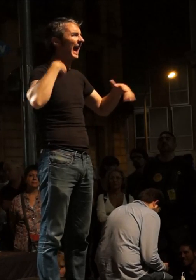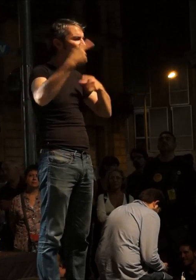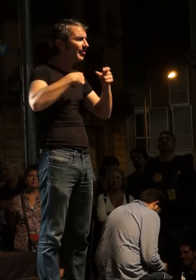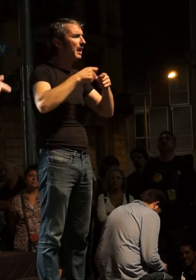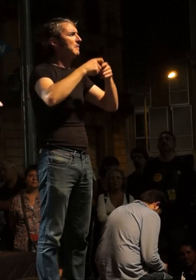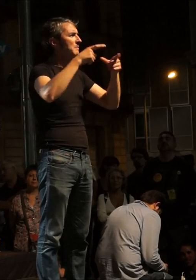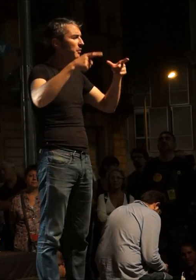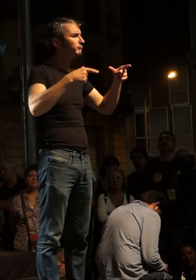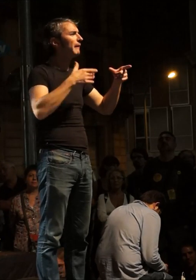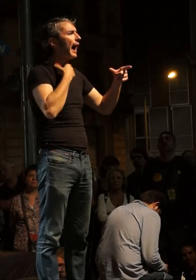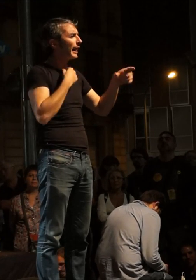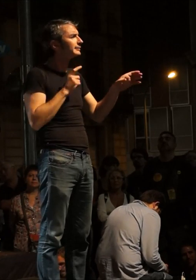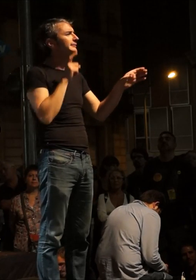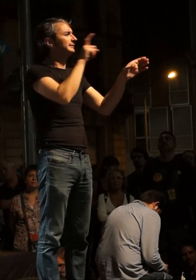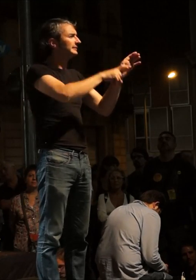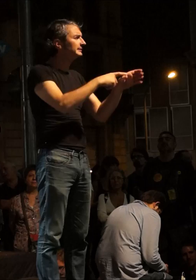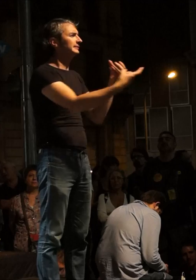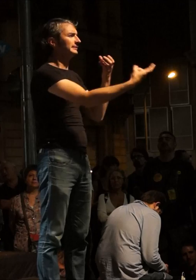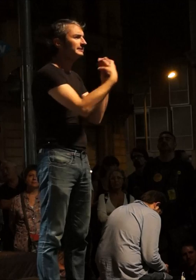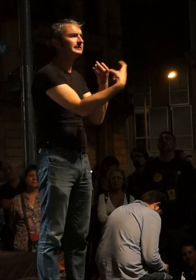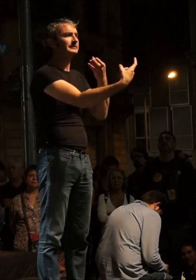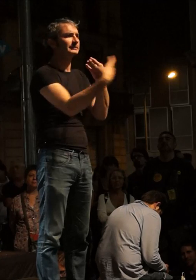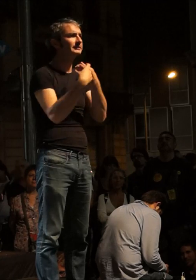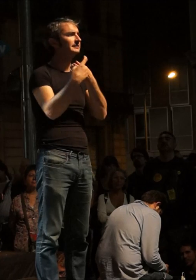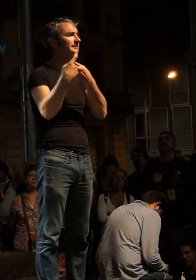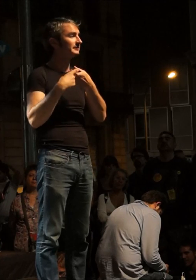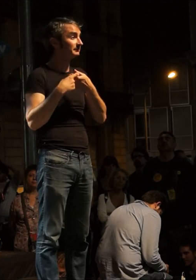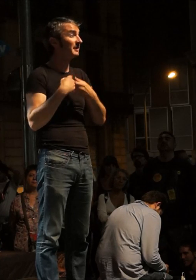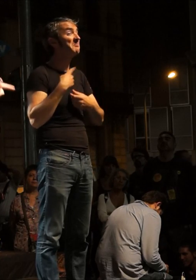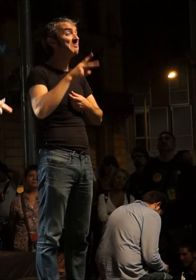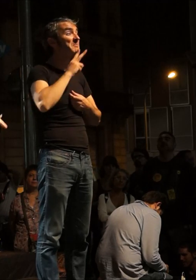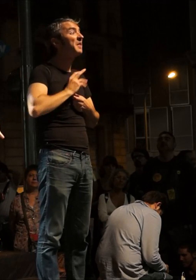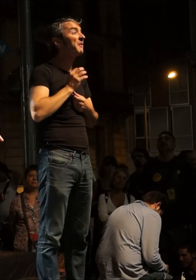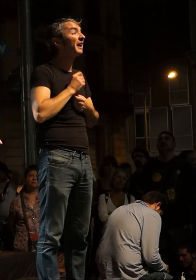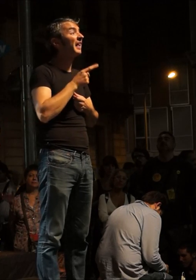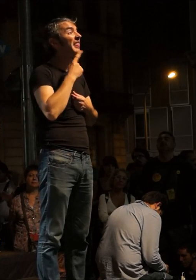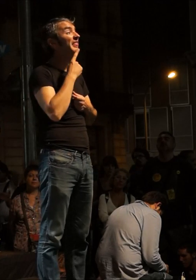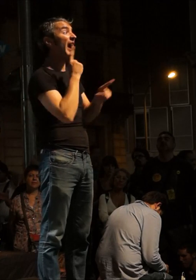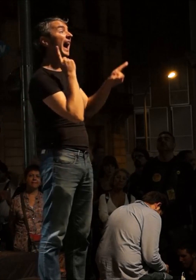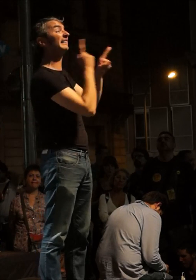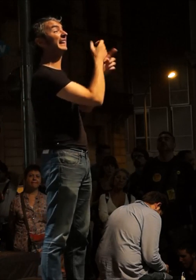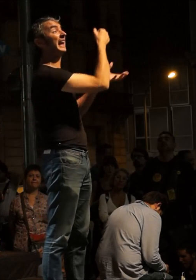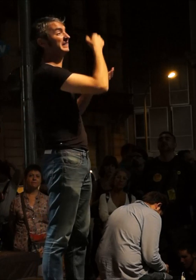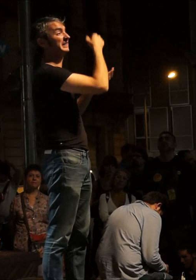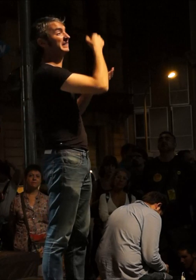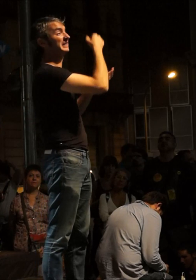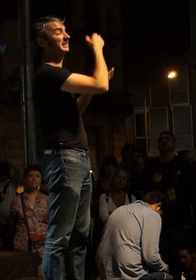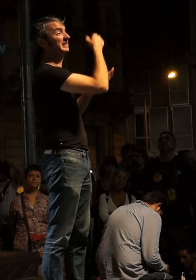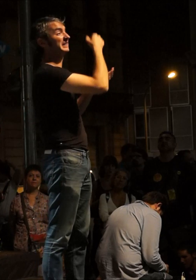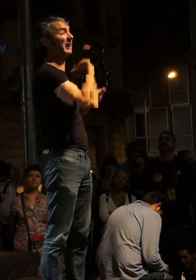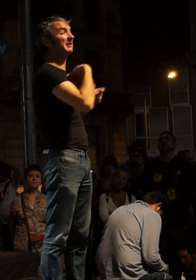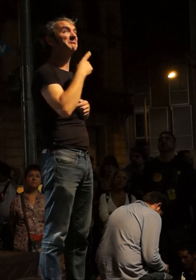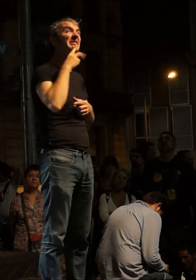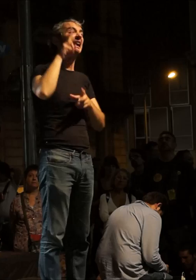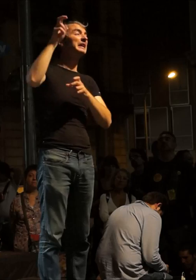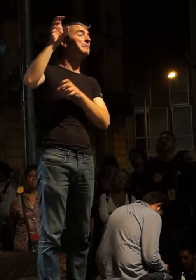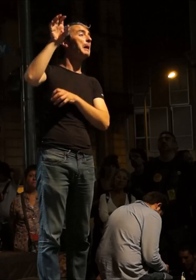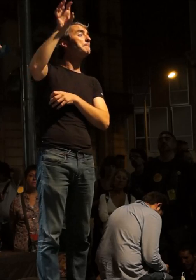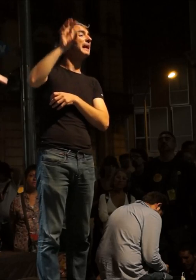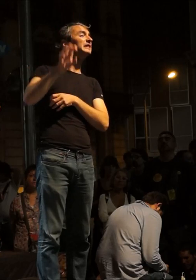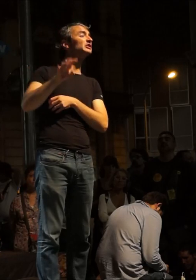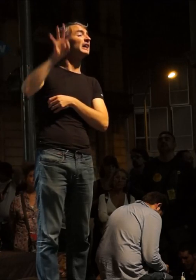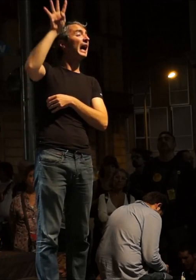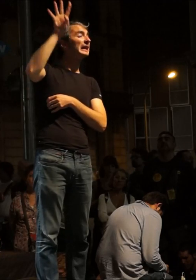més gent disposada a formar-ne part diuen que això de l'anticapitalisme això dels països catalans